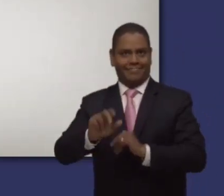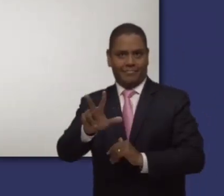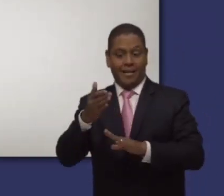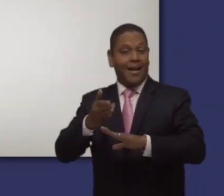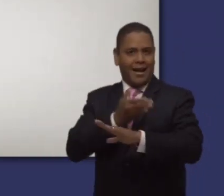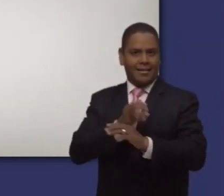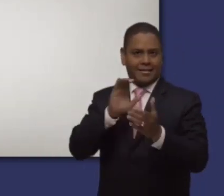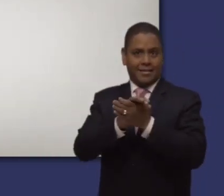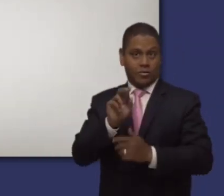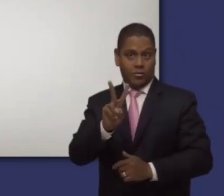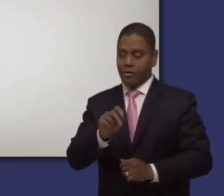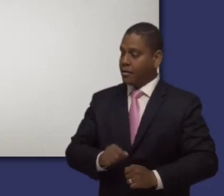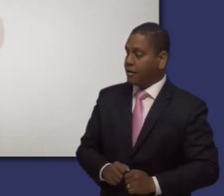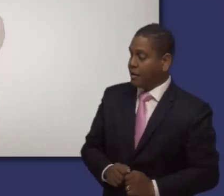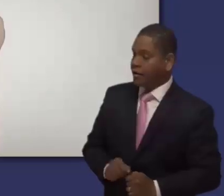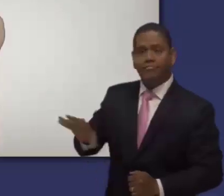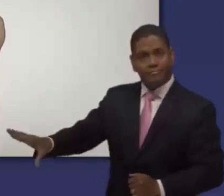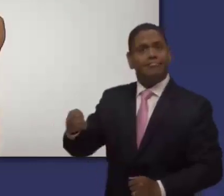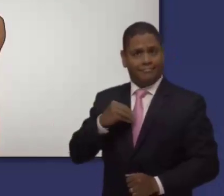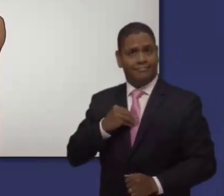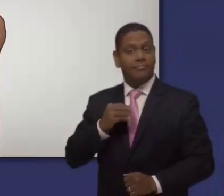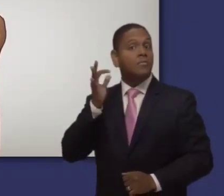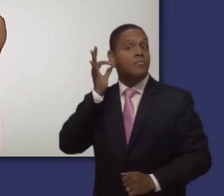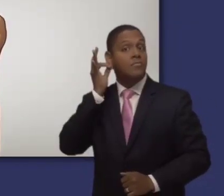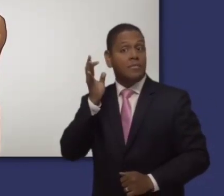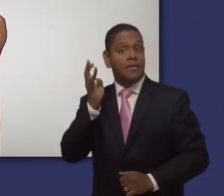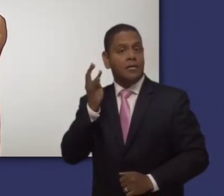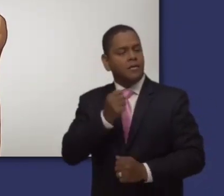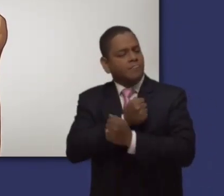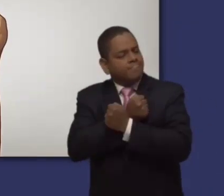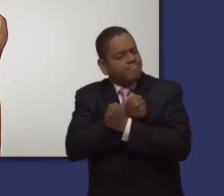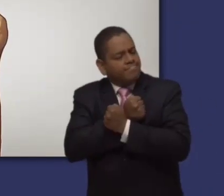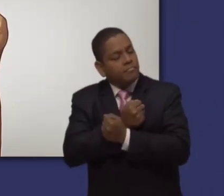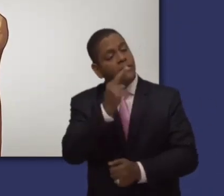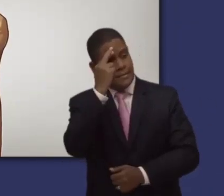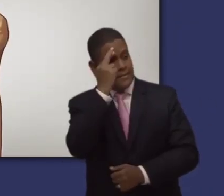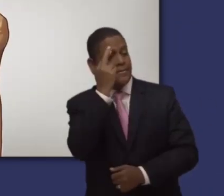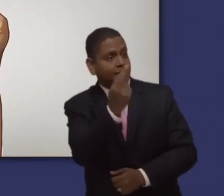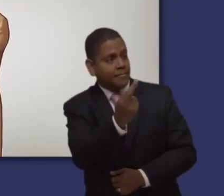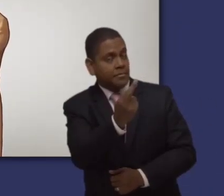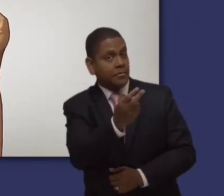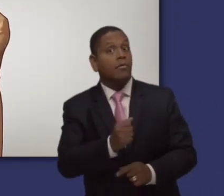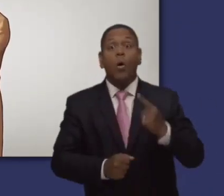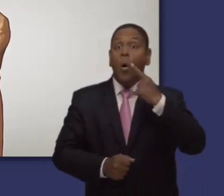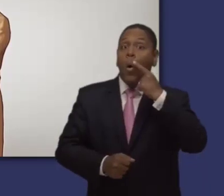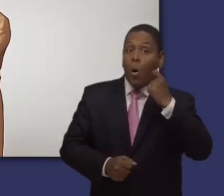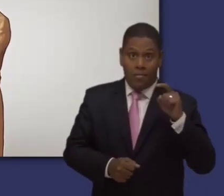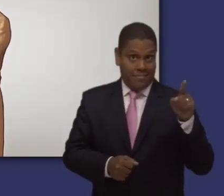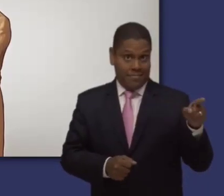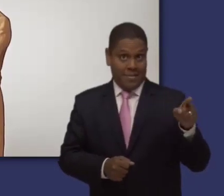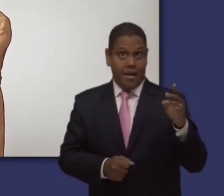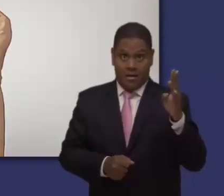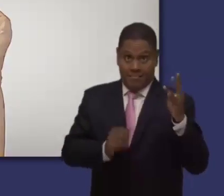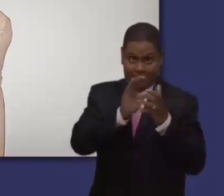En el capítulo tres, leemos que la esposa debe respetar de buena gana la autoridad de su esposo, igual que hizo